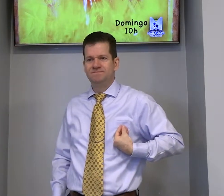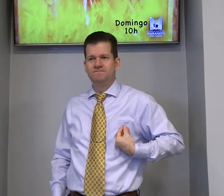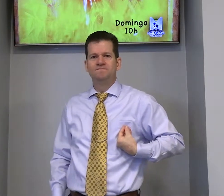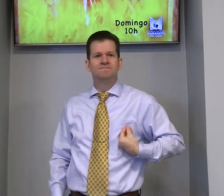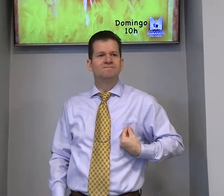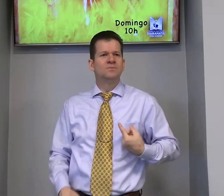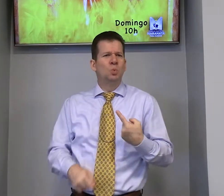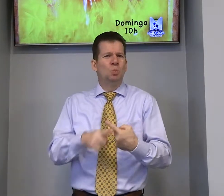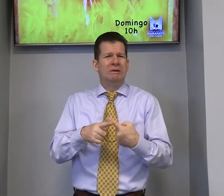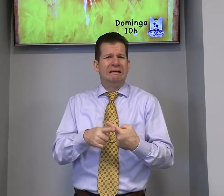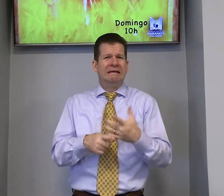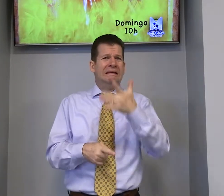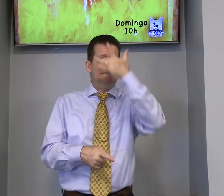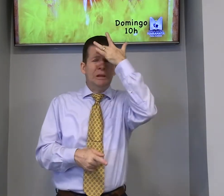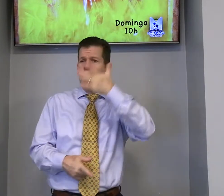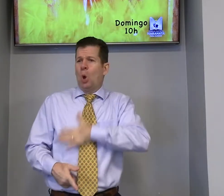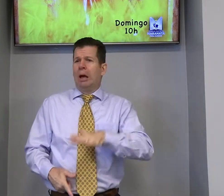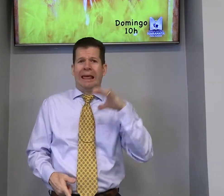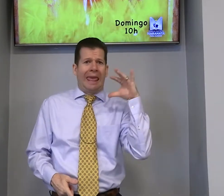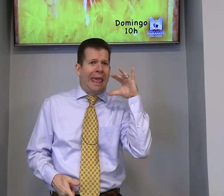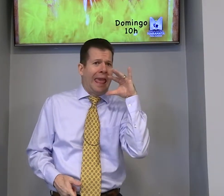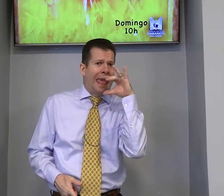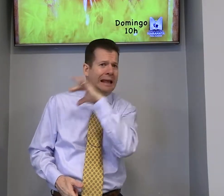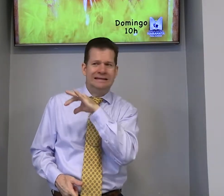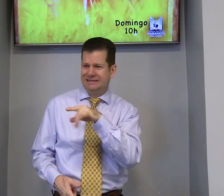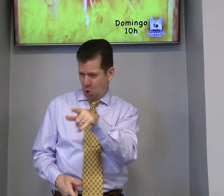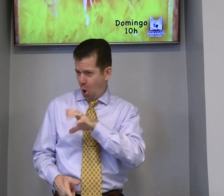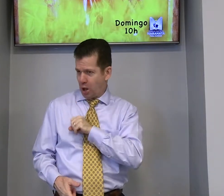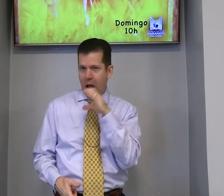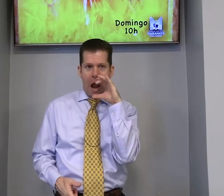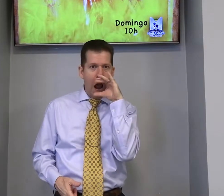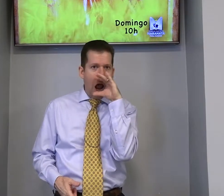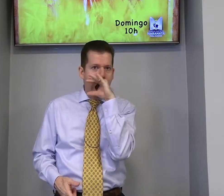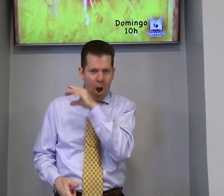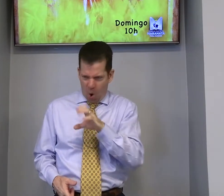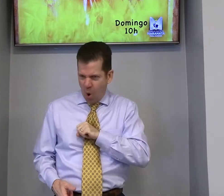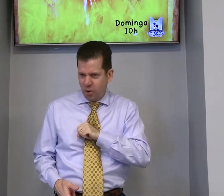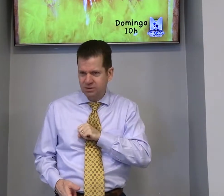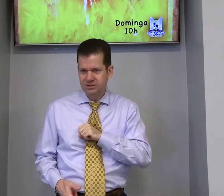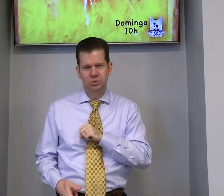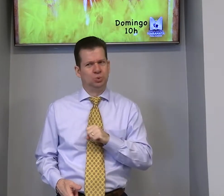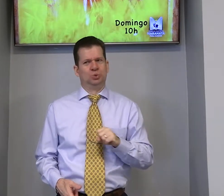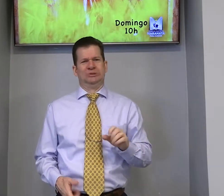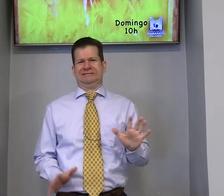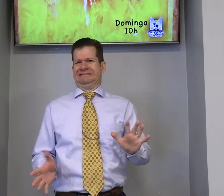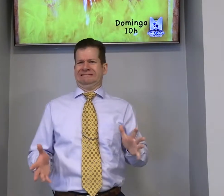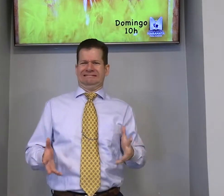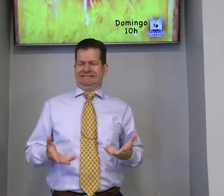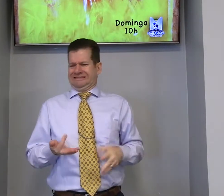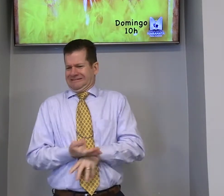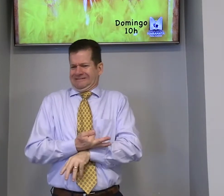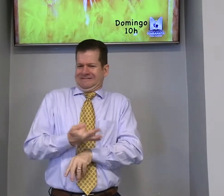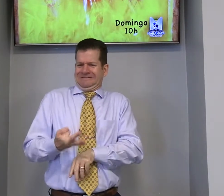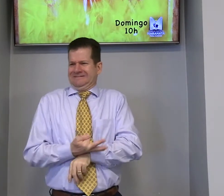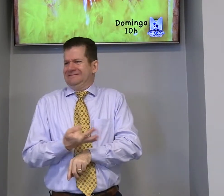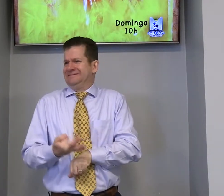problemas da vida. Por que pessoas não gostam do calor? Você gosta? Quando está quente,